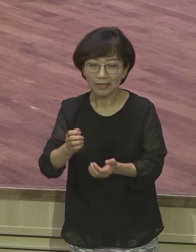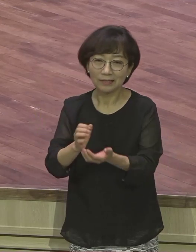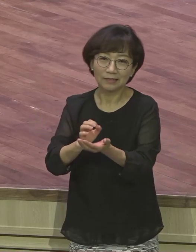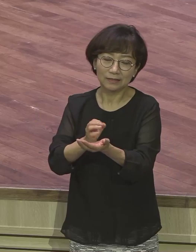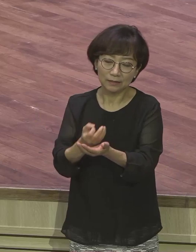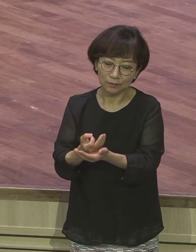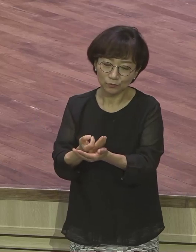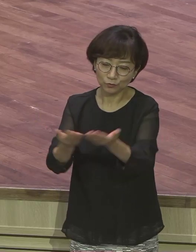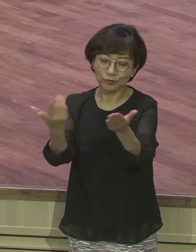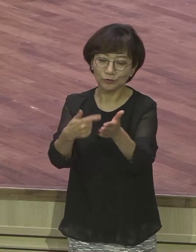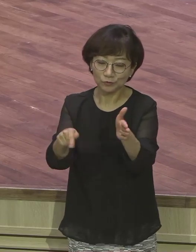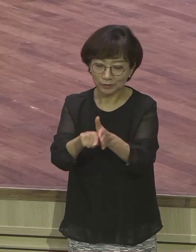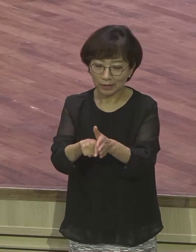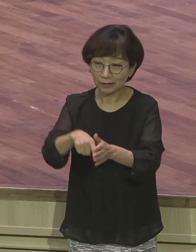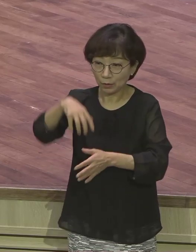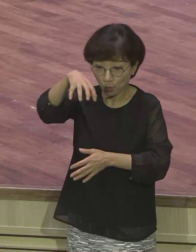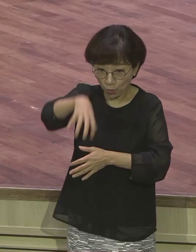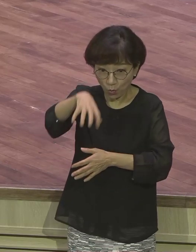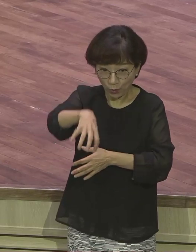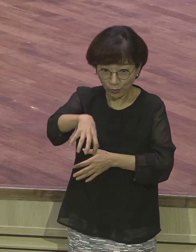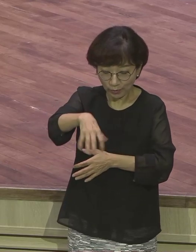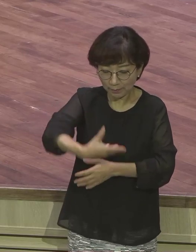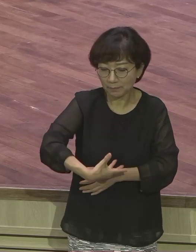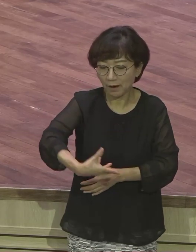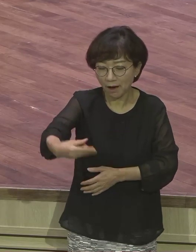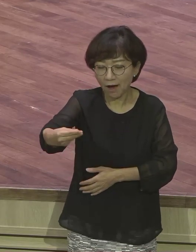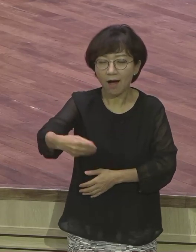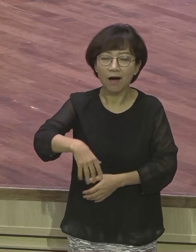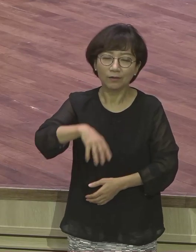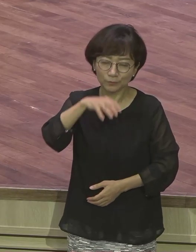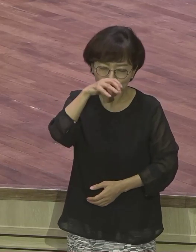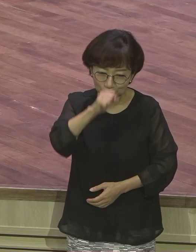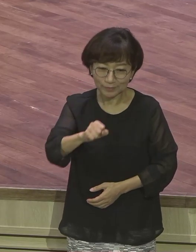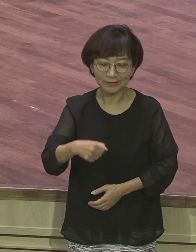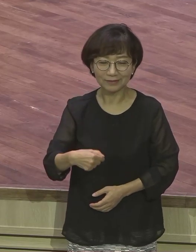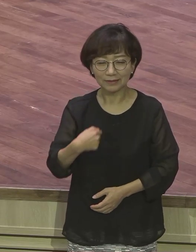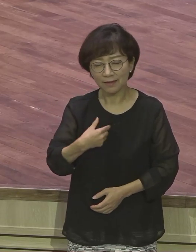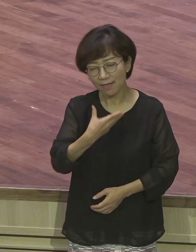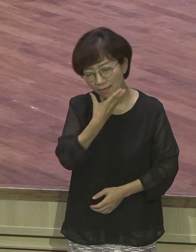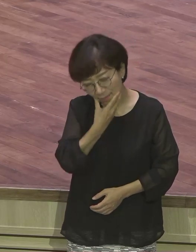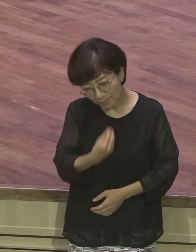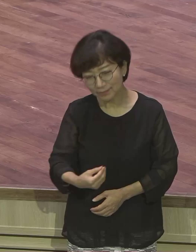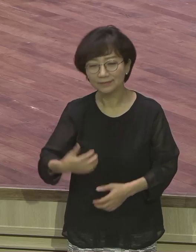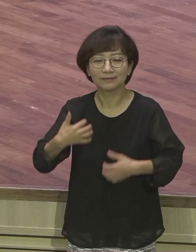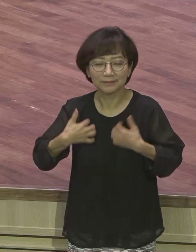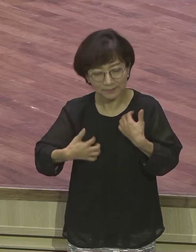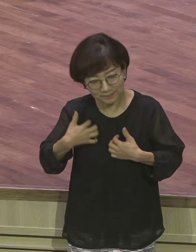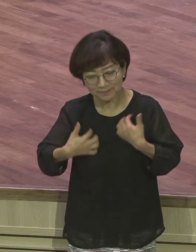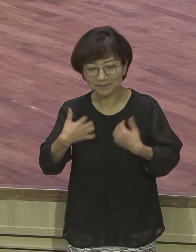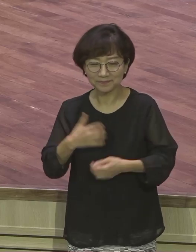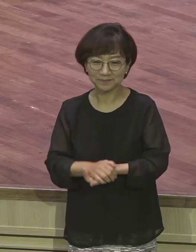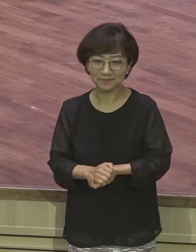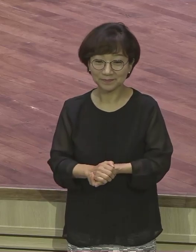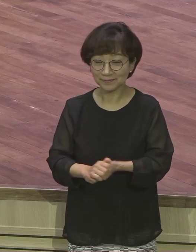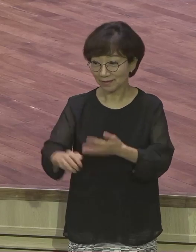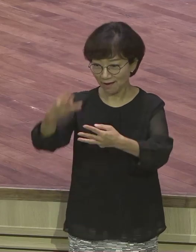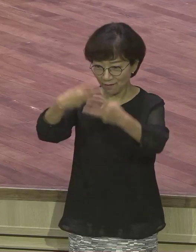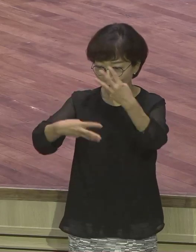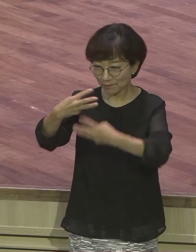얼마나 기쁘고 감사한지 몰라요. 너무 행복했어요. 우리 랩런트들도 행복해하고 제가